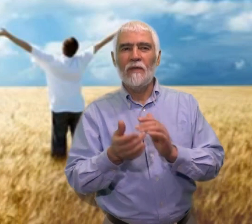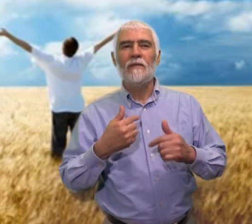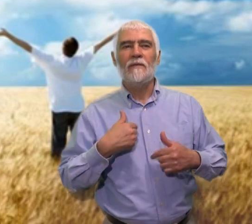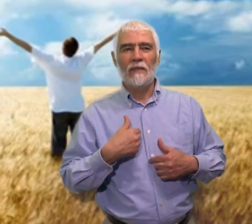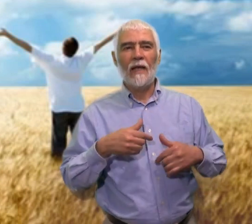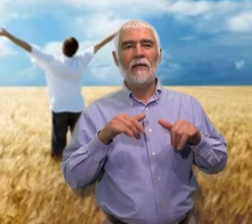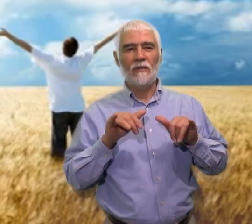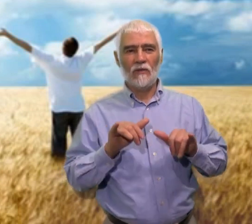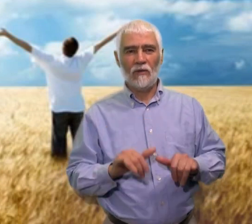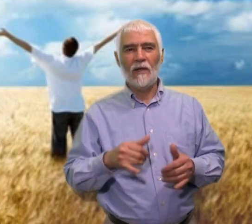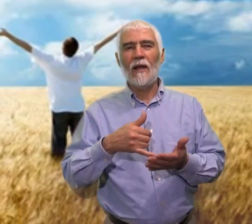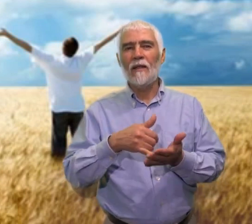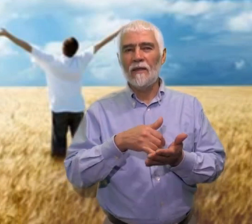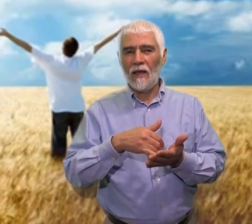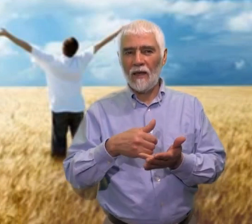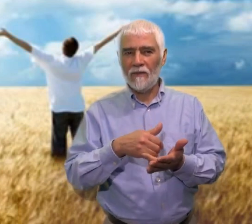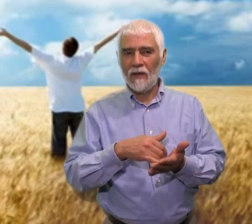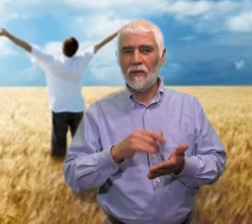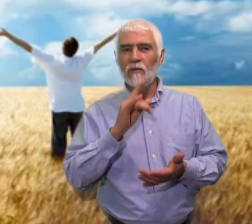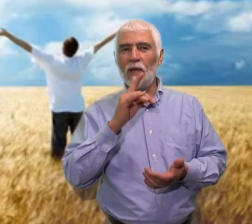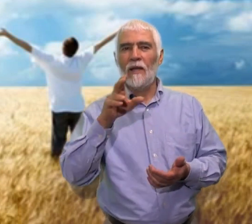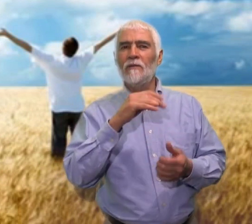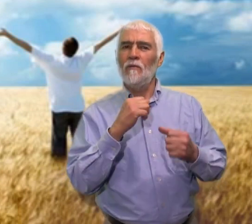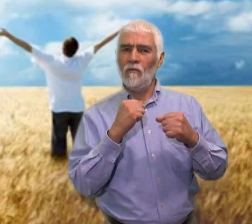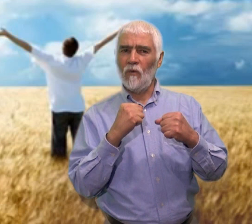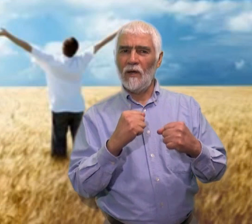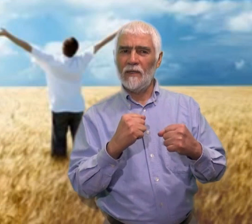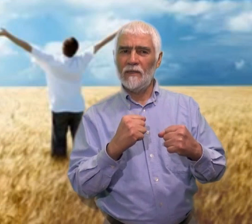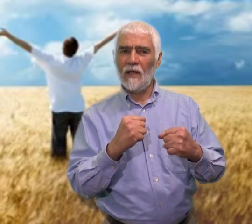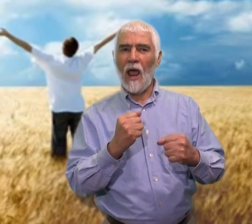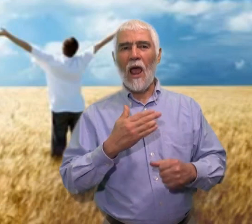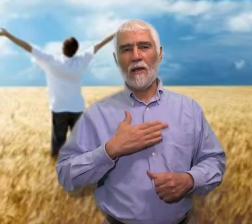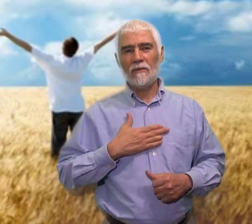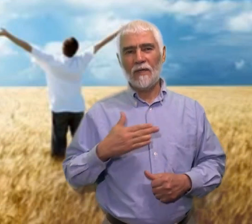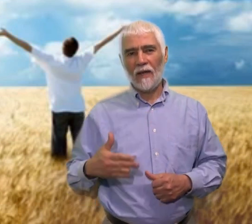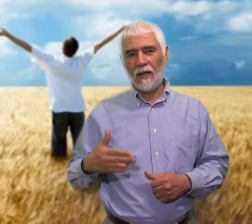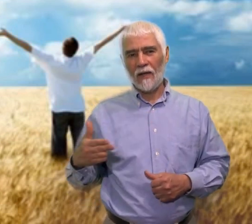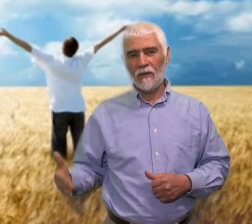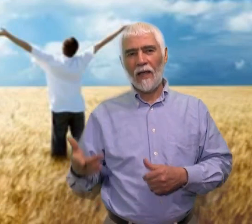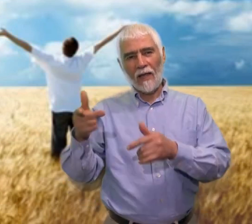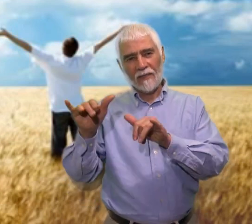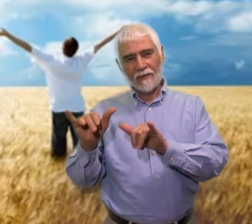si estoy débil tú eres fuerte y a mi lado estás.